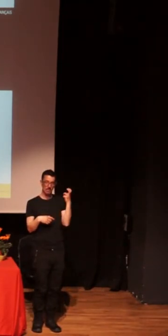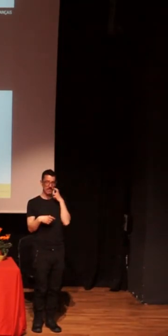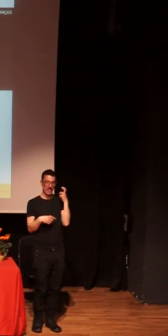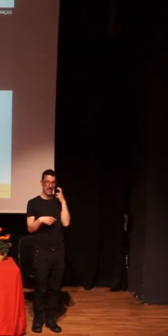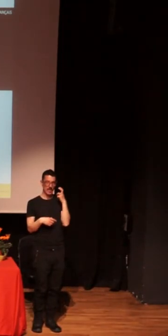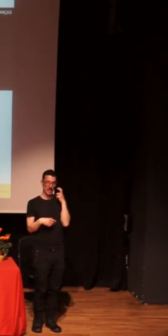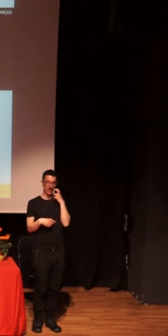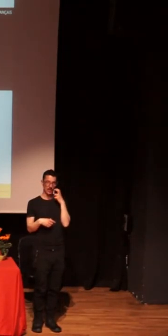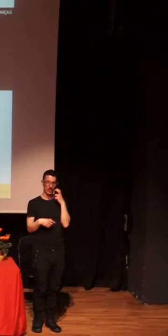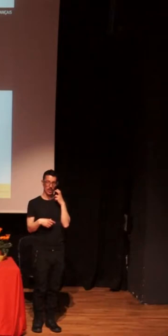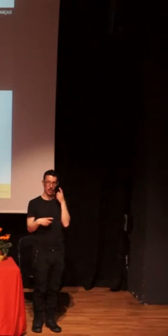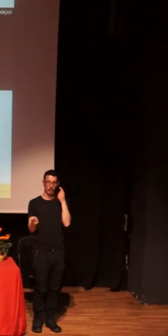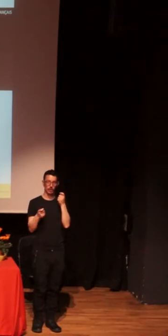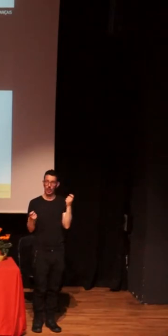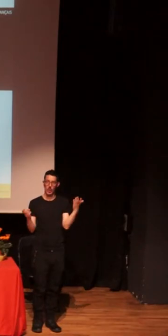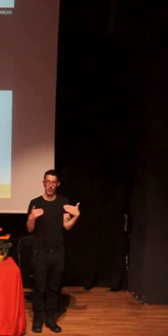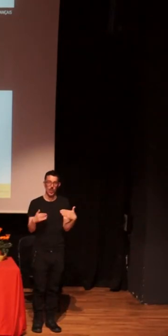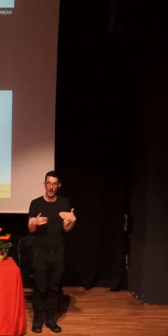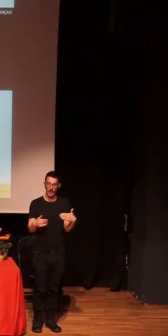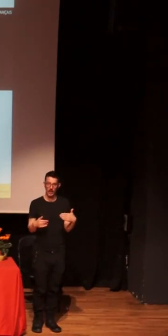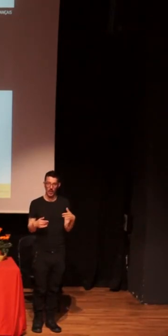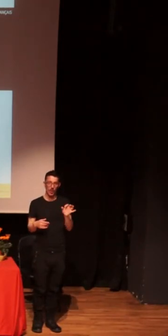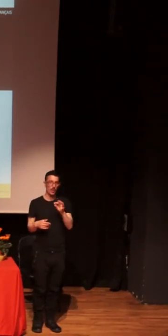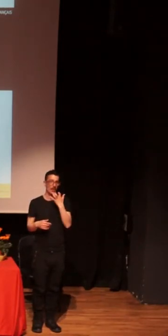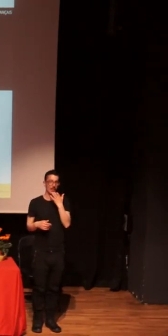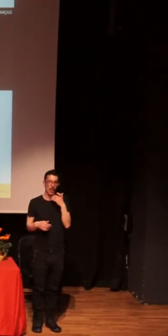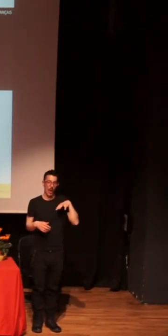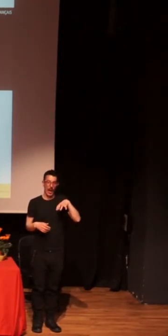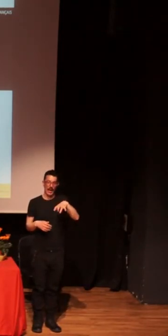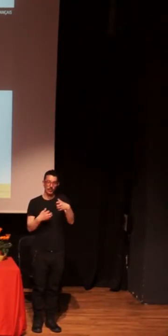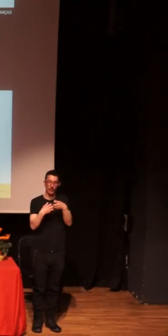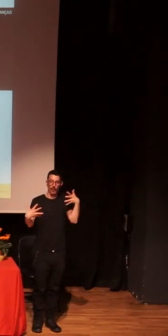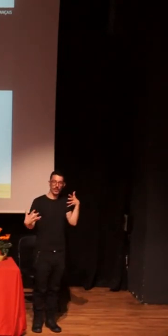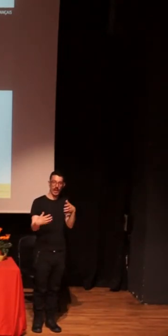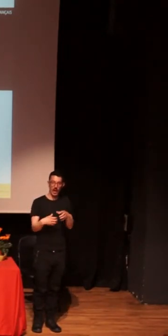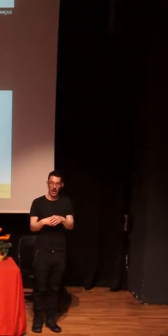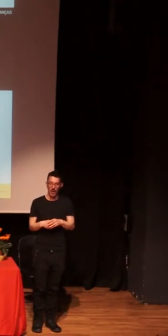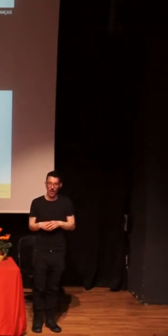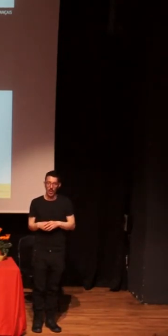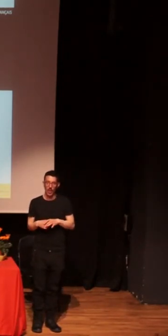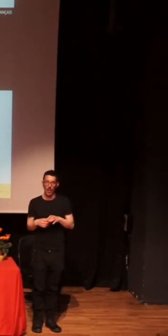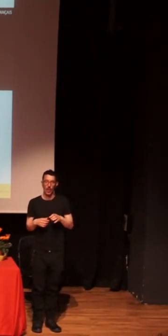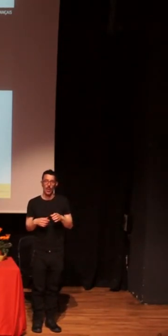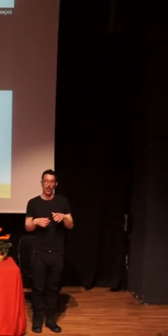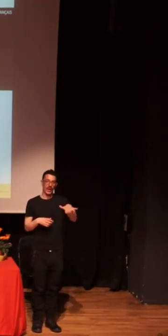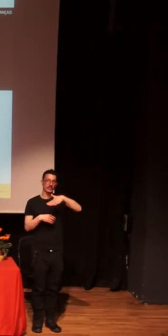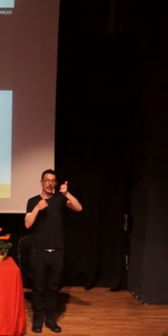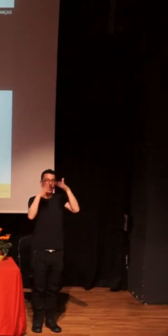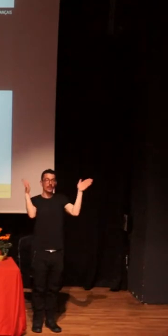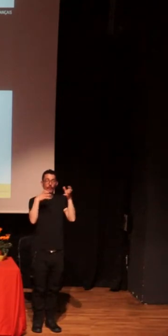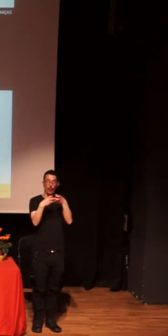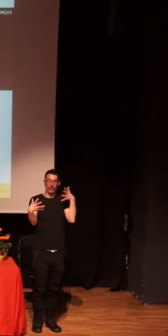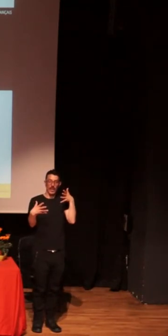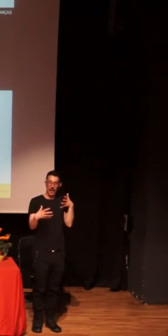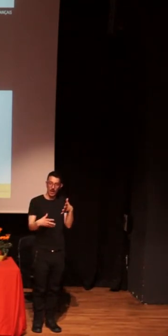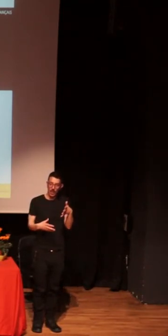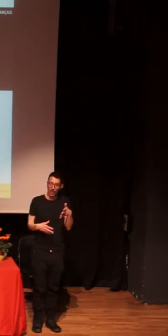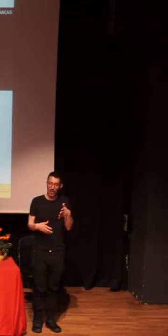incontrolable, ante una fobia como la aracnofobia o como la agorafobia o como otras fobias que tienen un origen muy